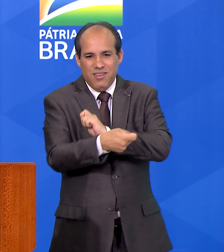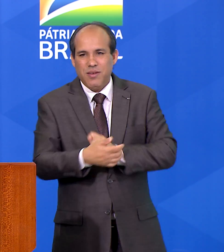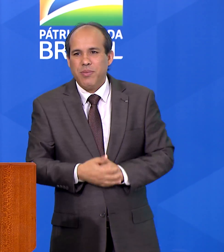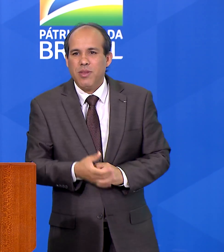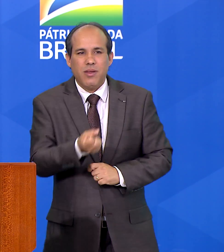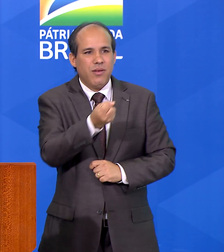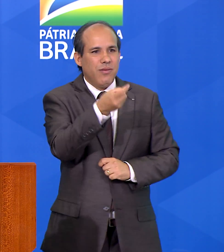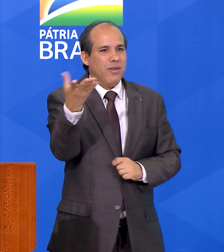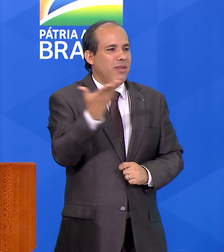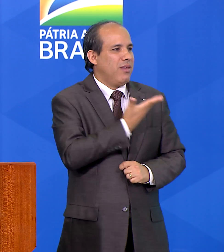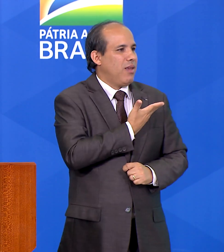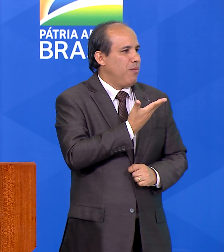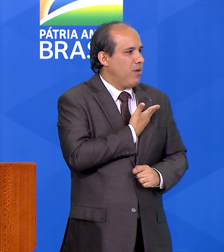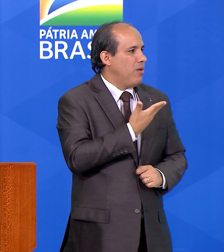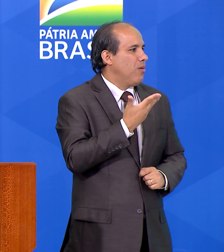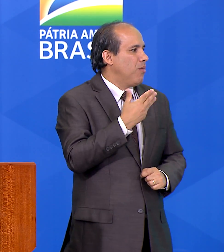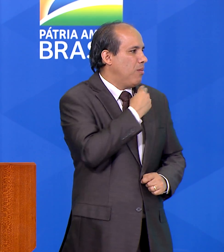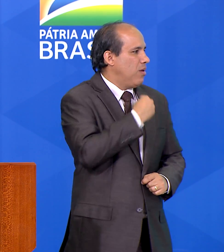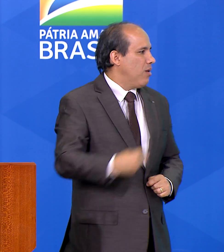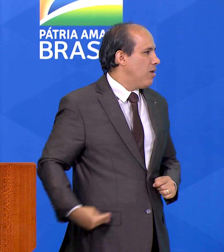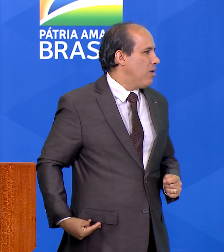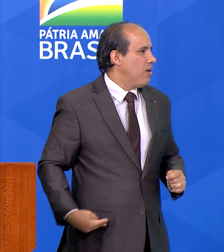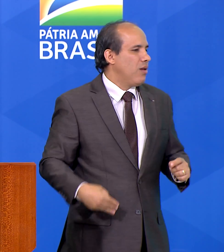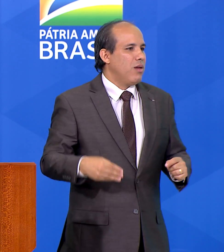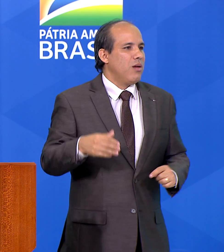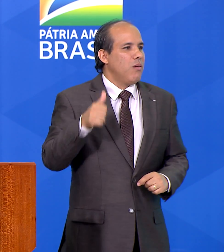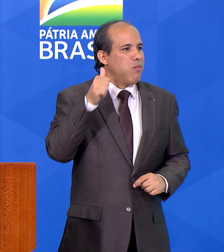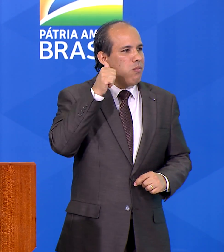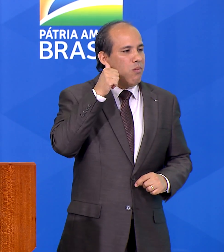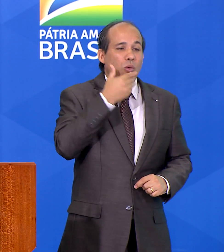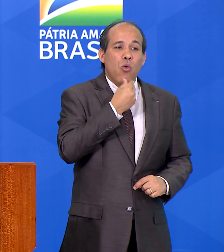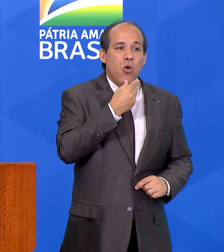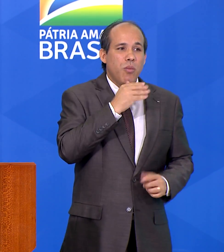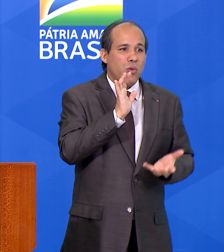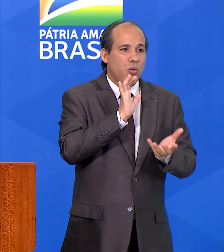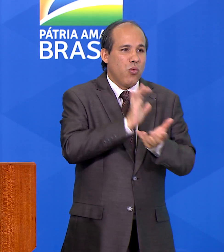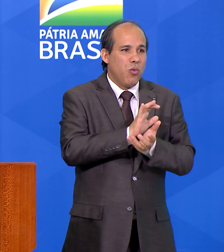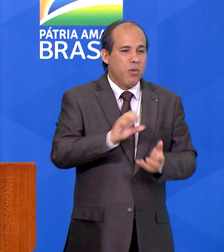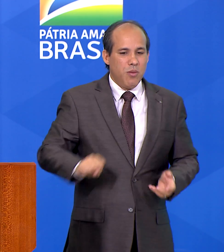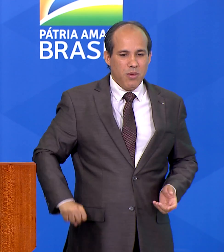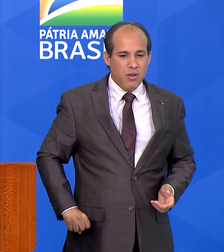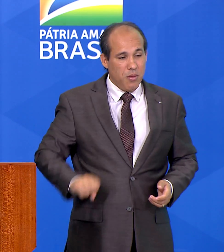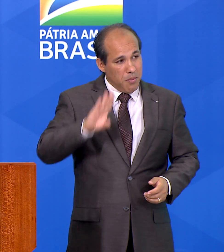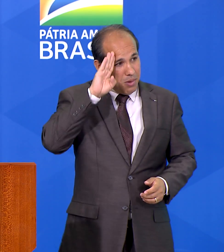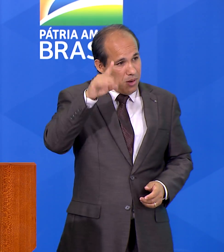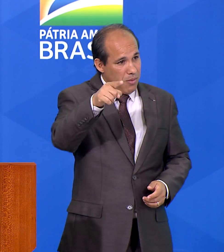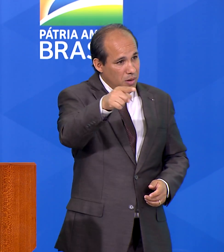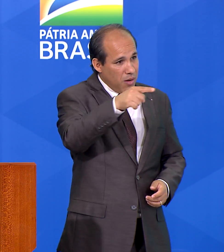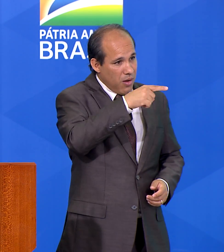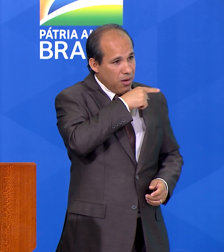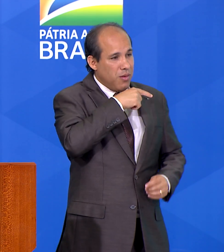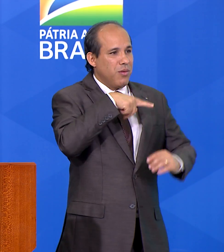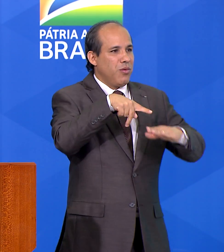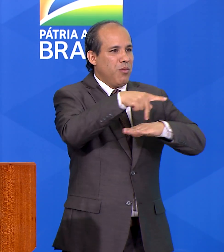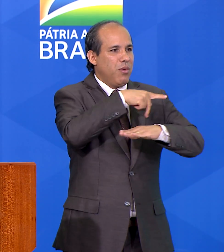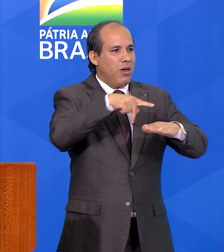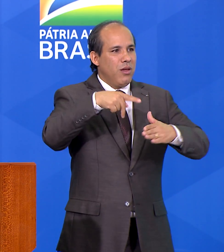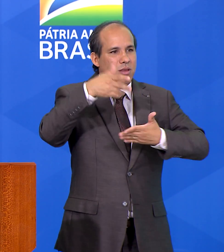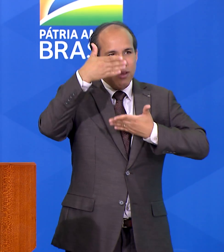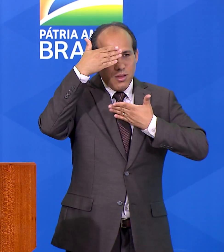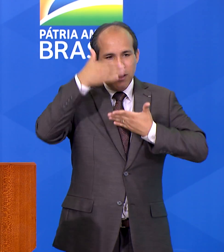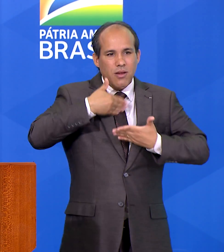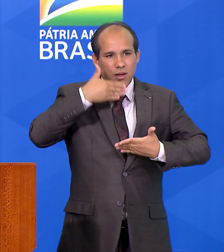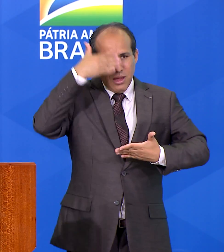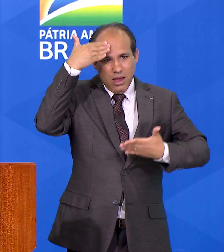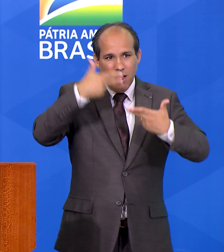ministros, embaixadores e embaixadores, em especial o grupo de embaixadores dos países árabes, que